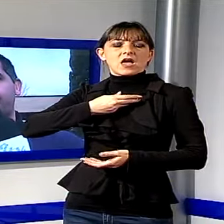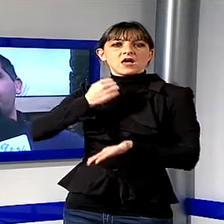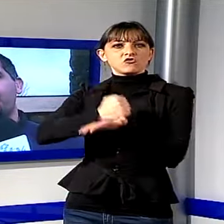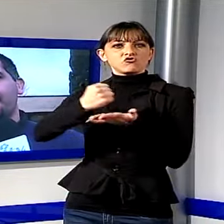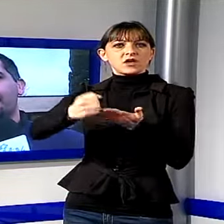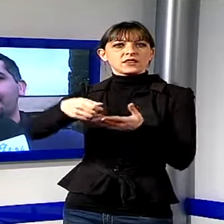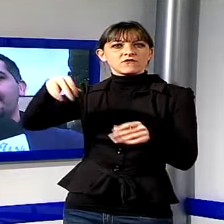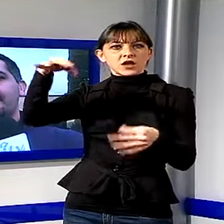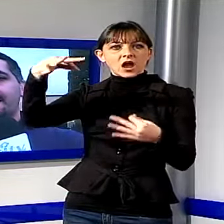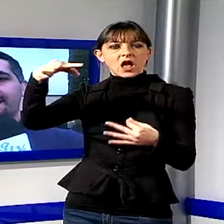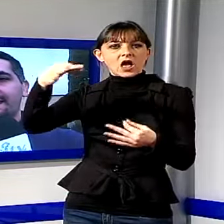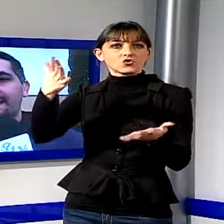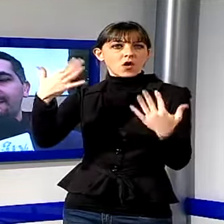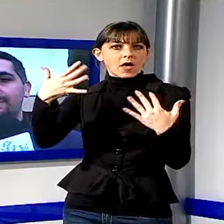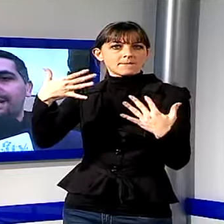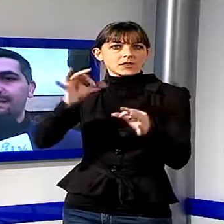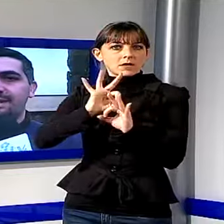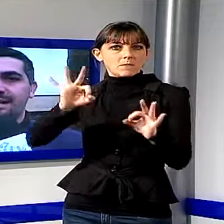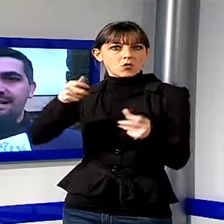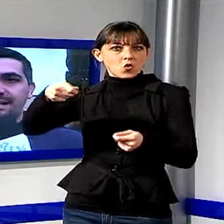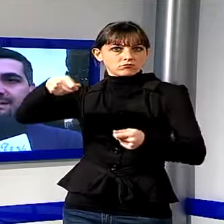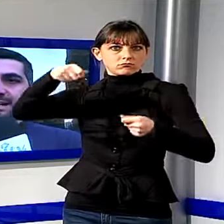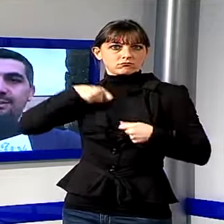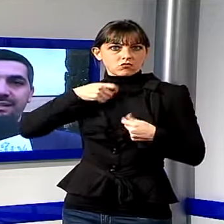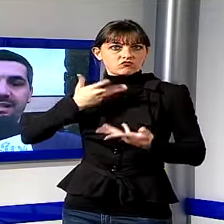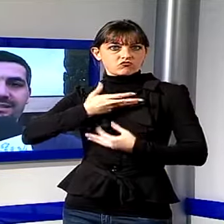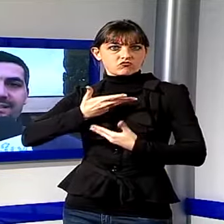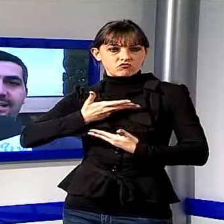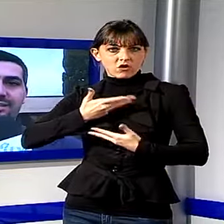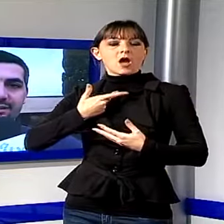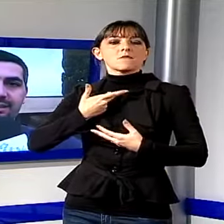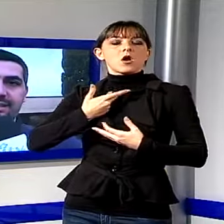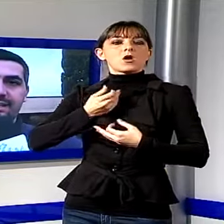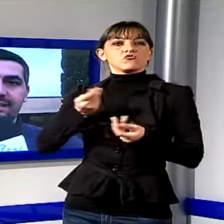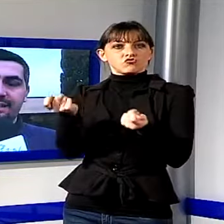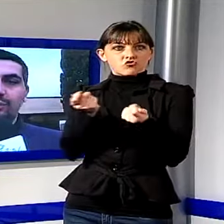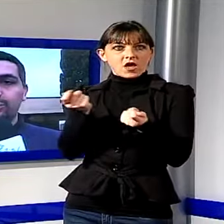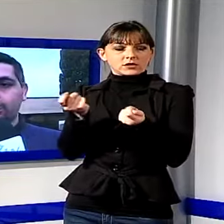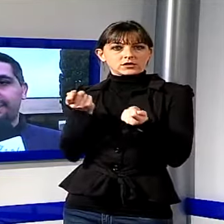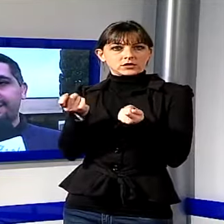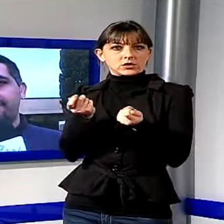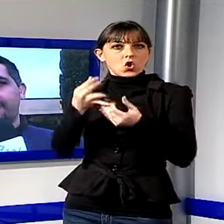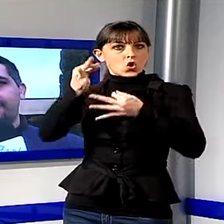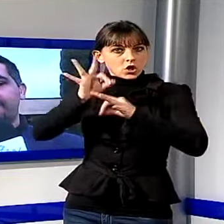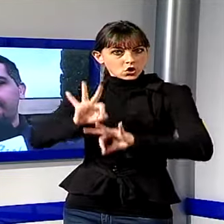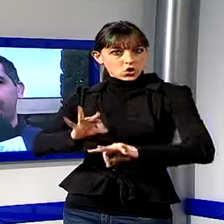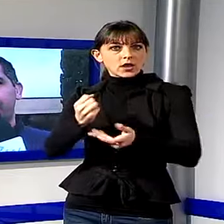Ecologia e inoltre anche per la correttezza della gestione, della documentazione inerente